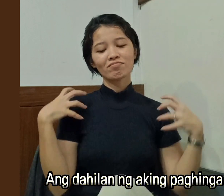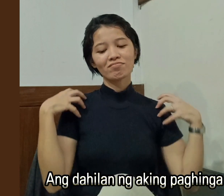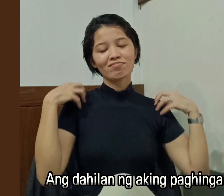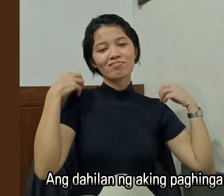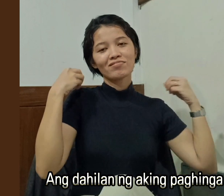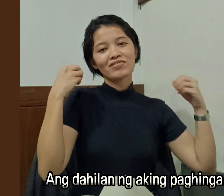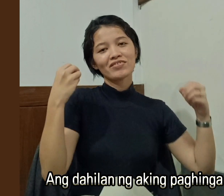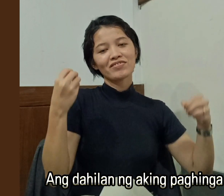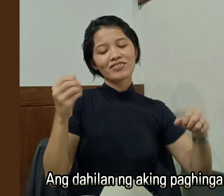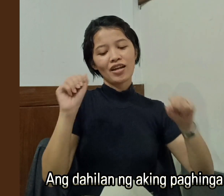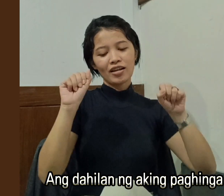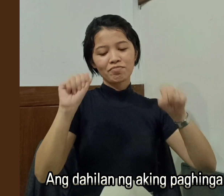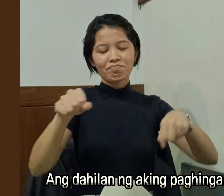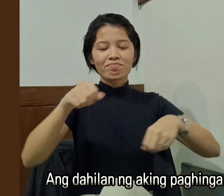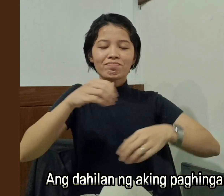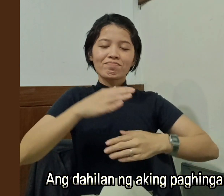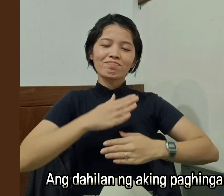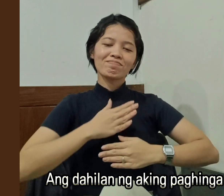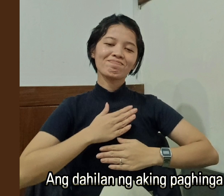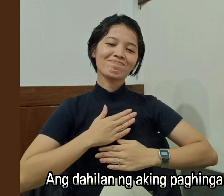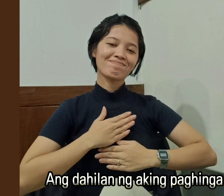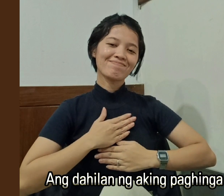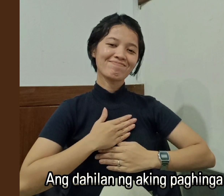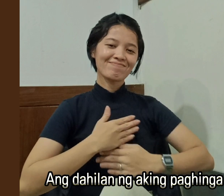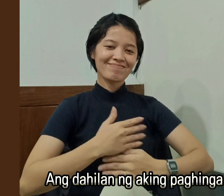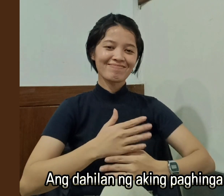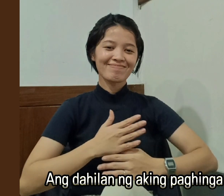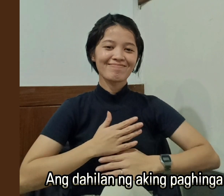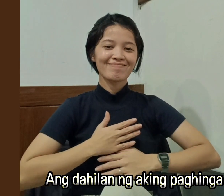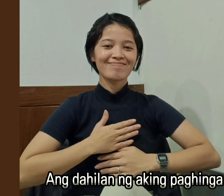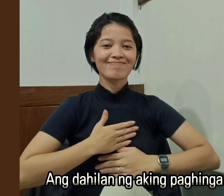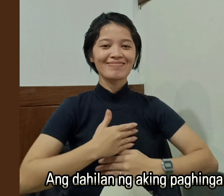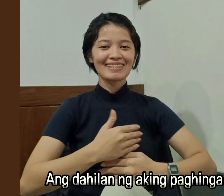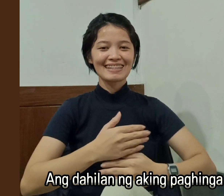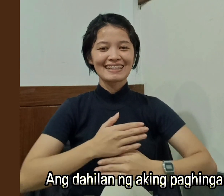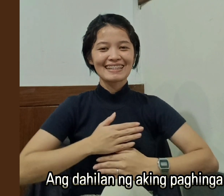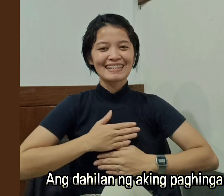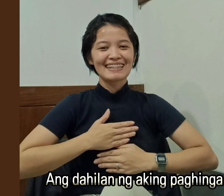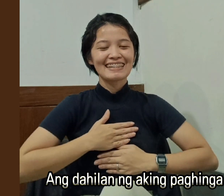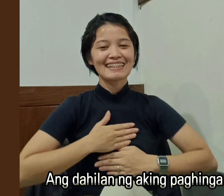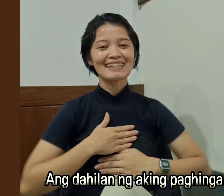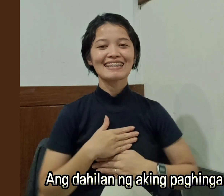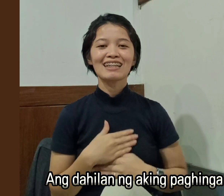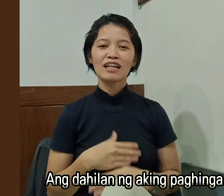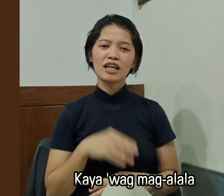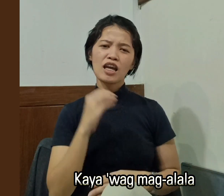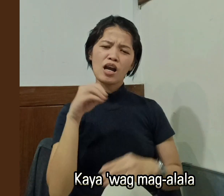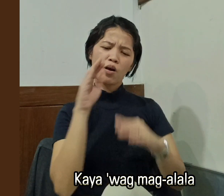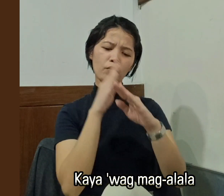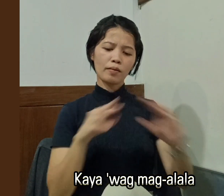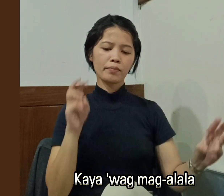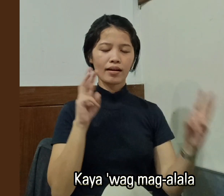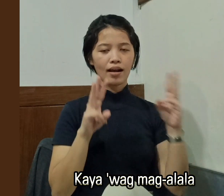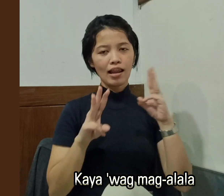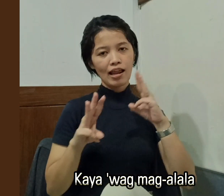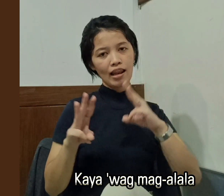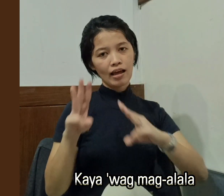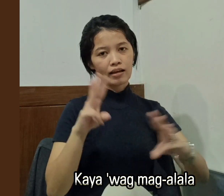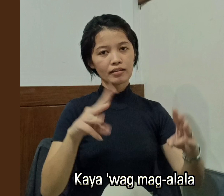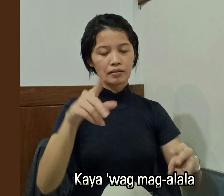dahilan ng aking paghinga Kaya huwag mag-alala,